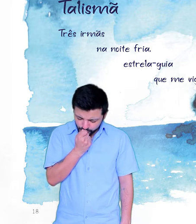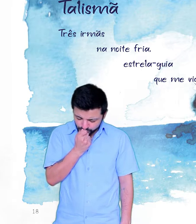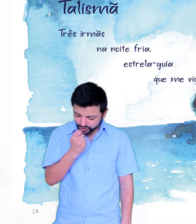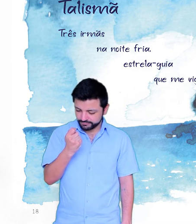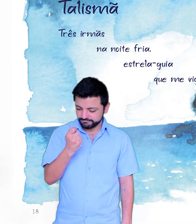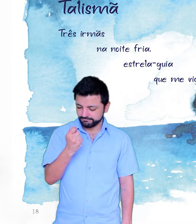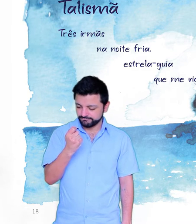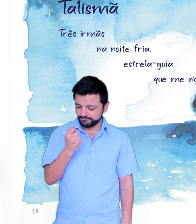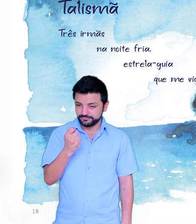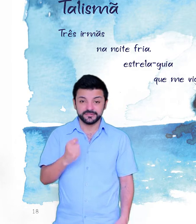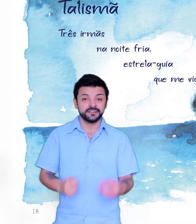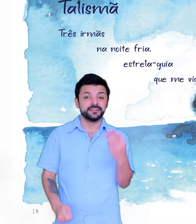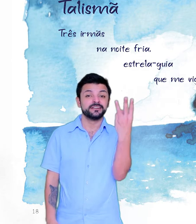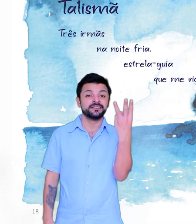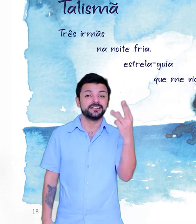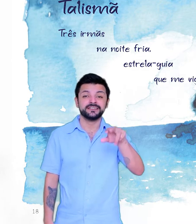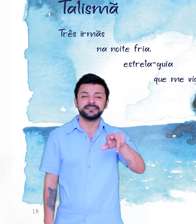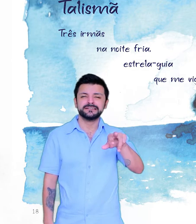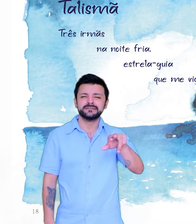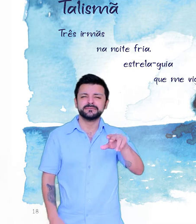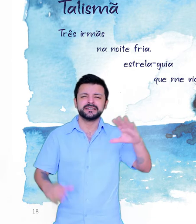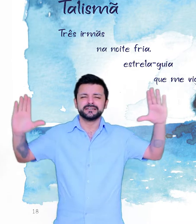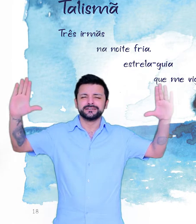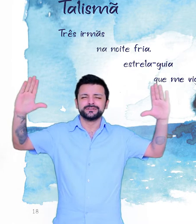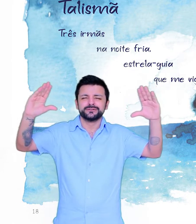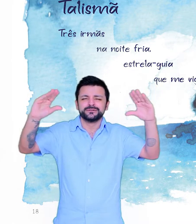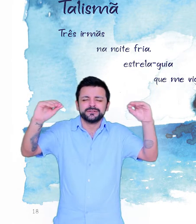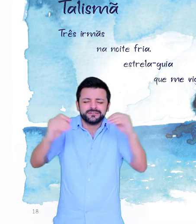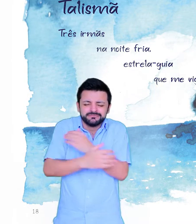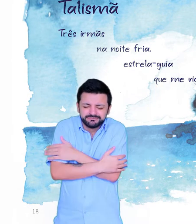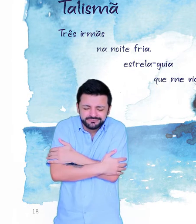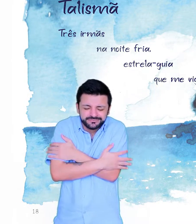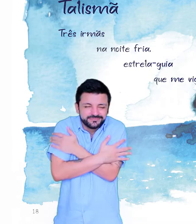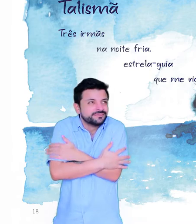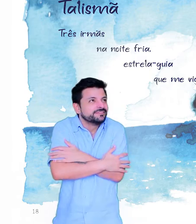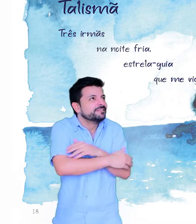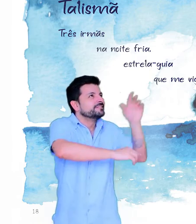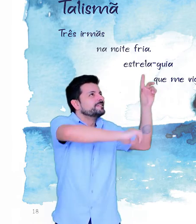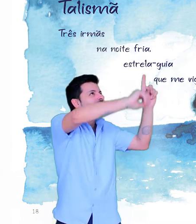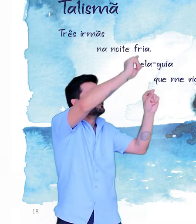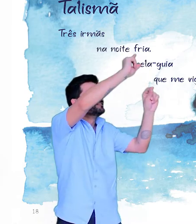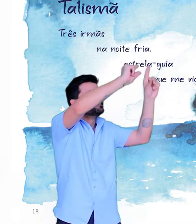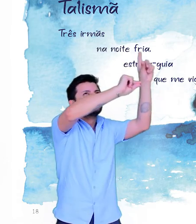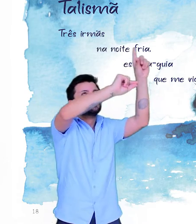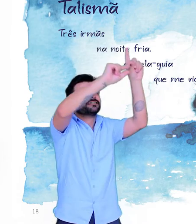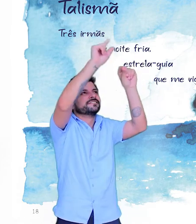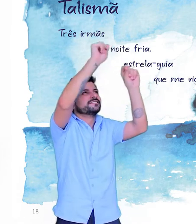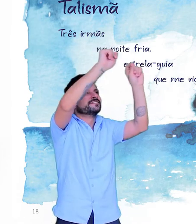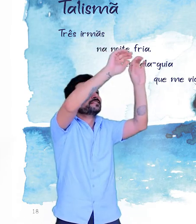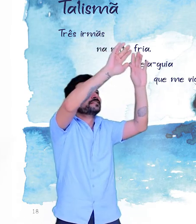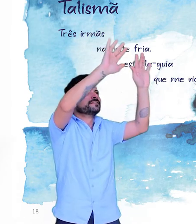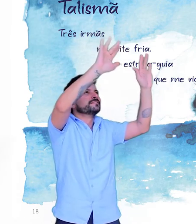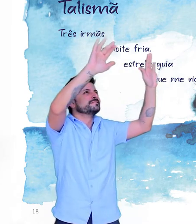Talismã Três irmãs na noite fria Estrela guia que me vigia